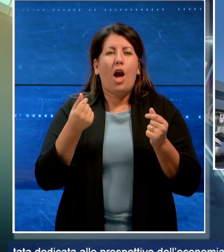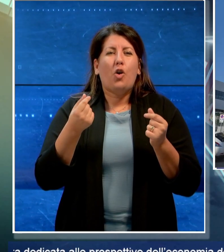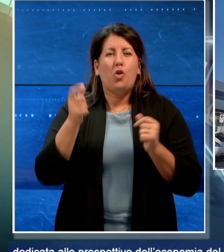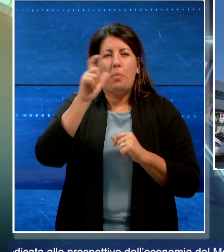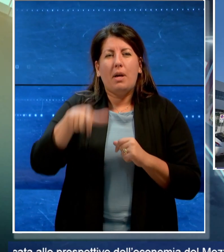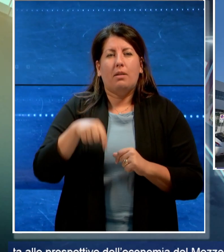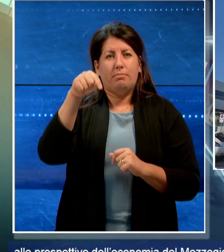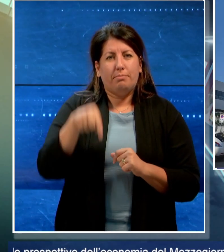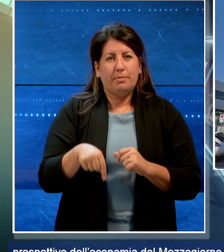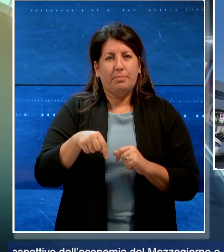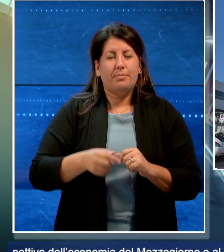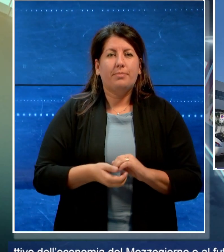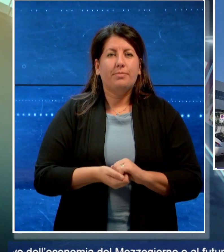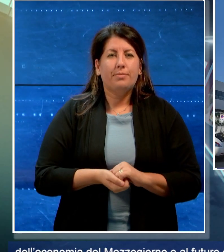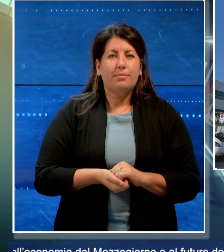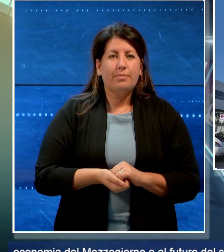mezzogiorno.